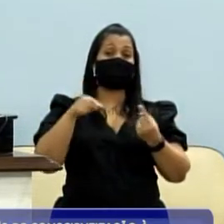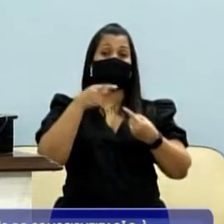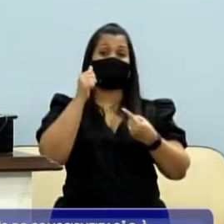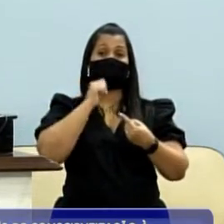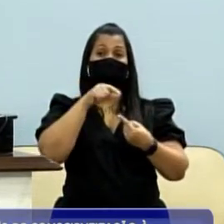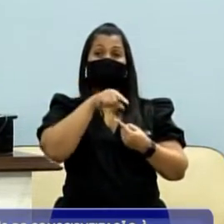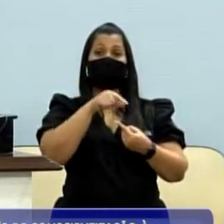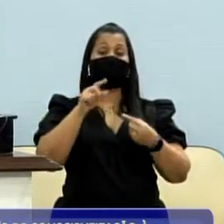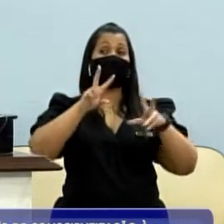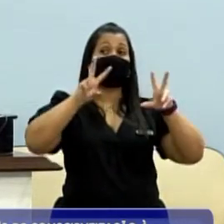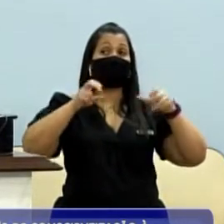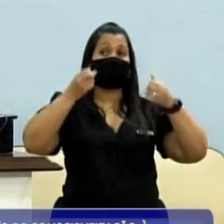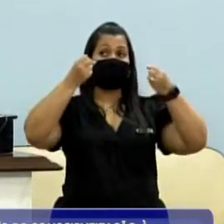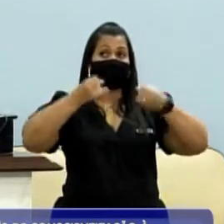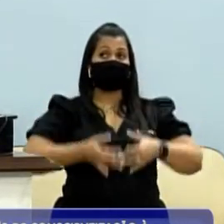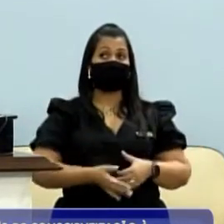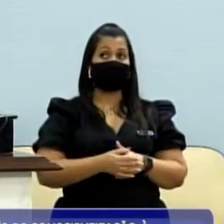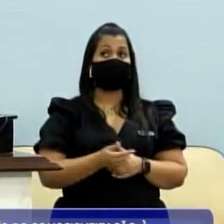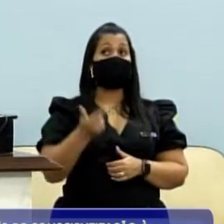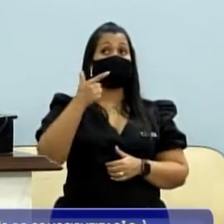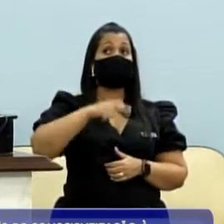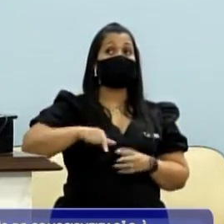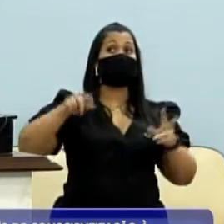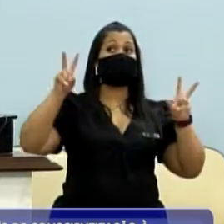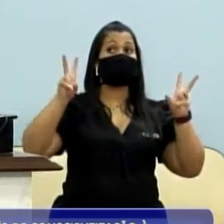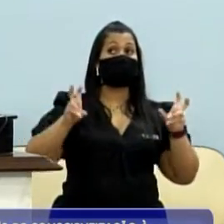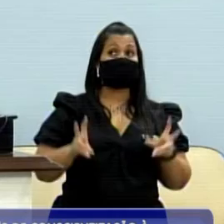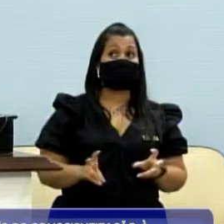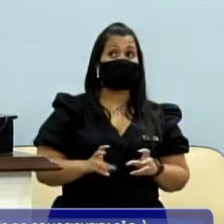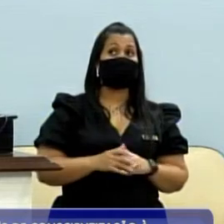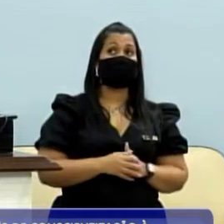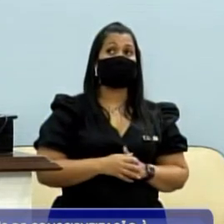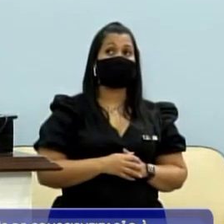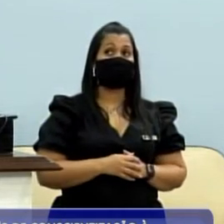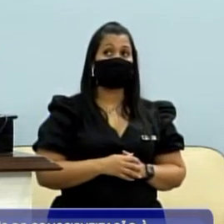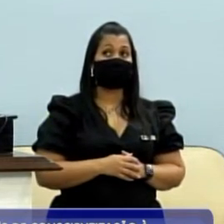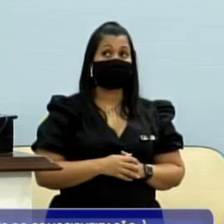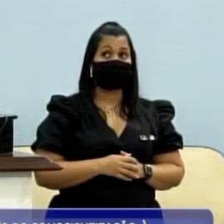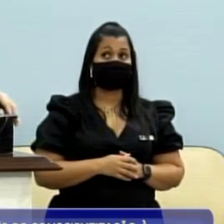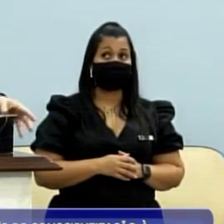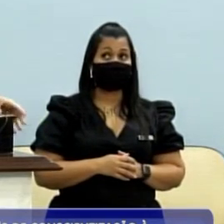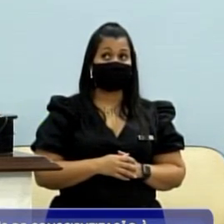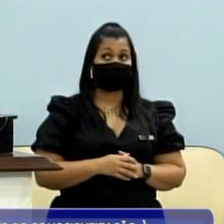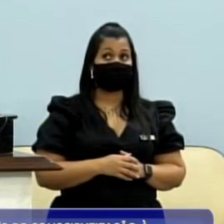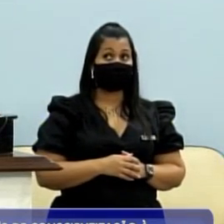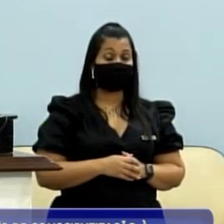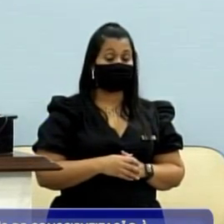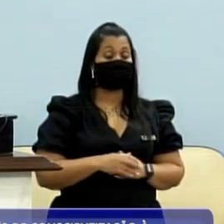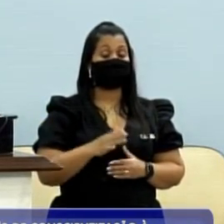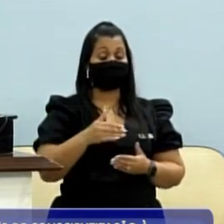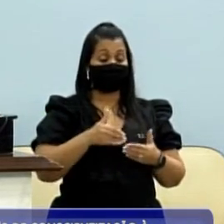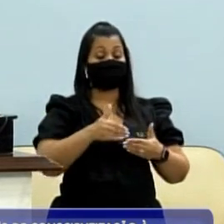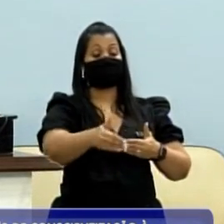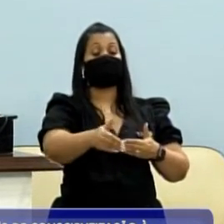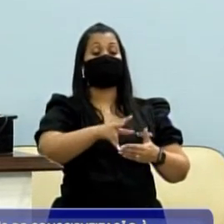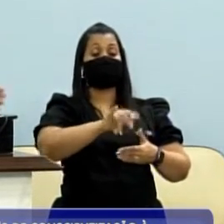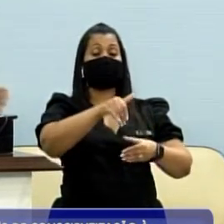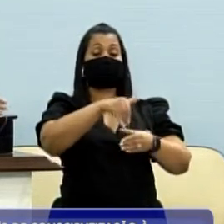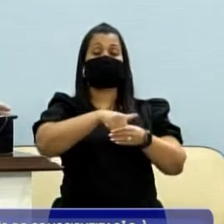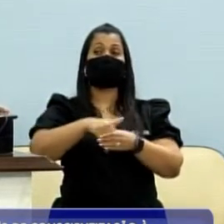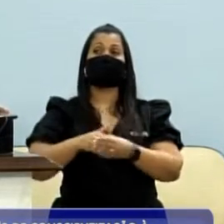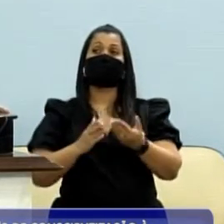Bom, outro assunto. Eu tenho aqui um requerimento à votação, que deve ser aprovado logo mais,